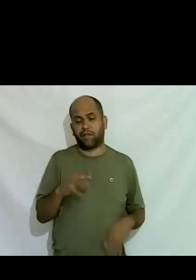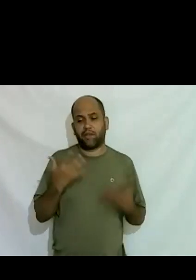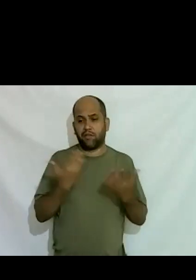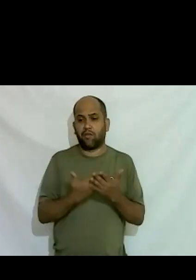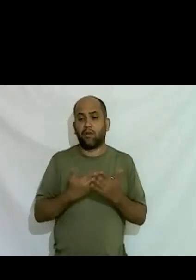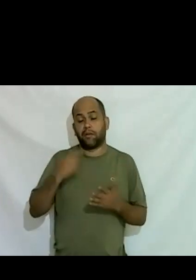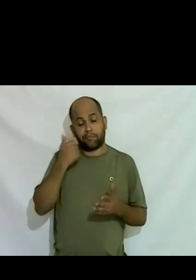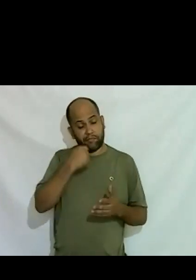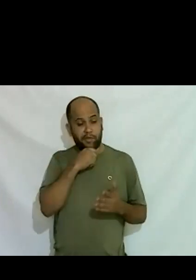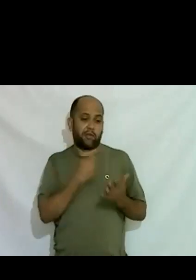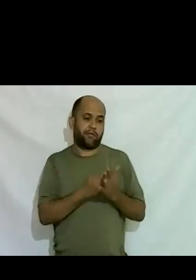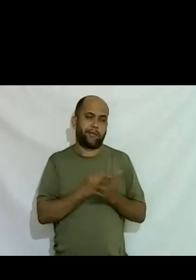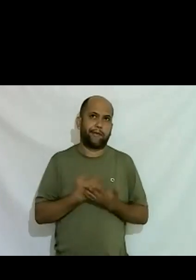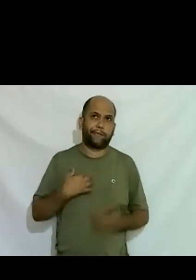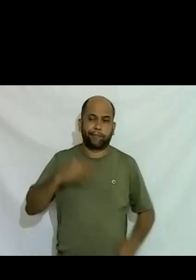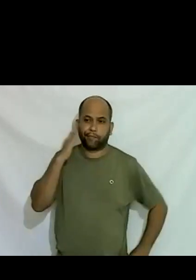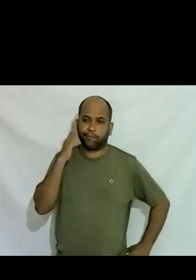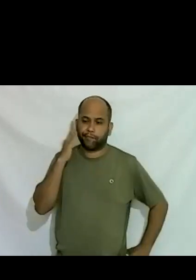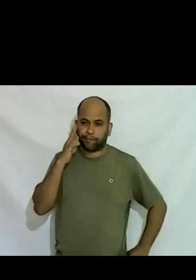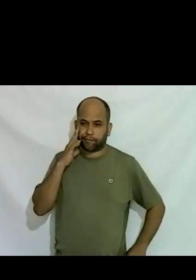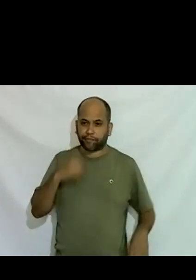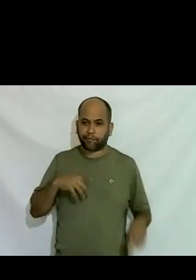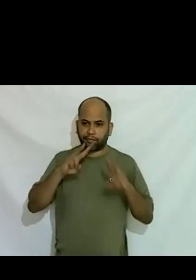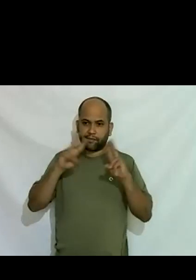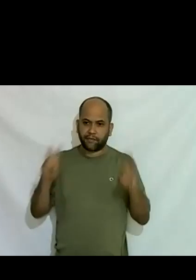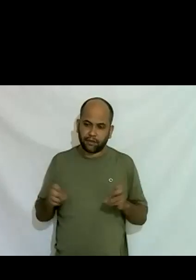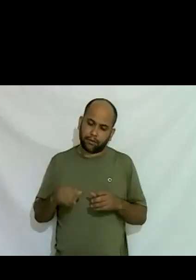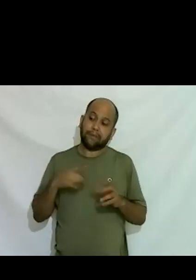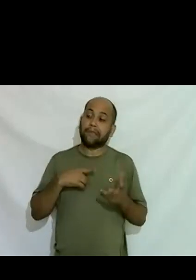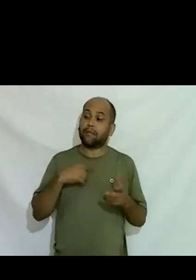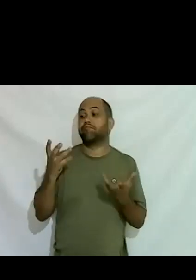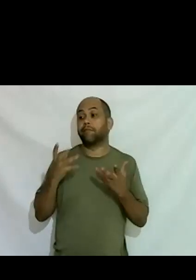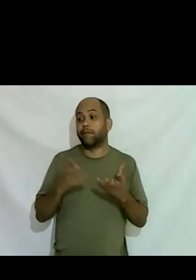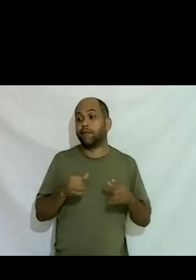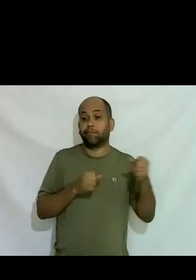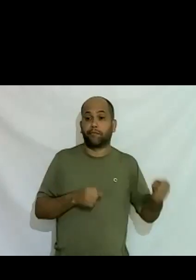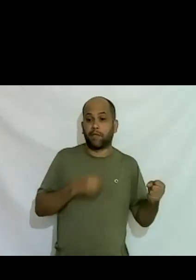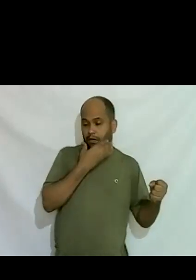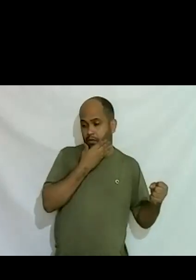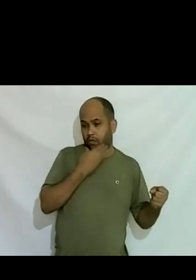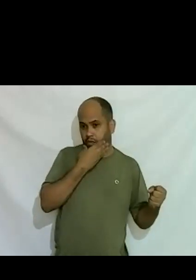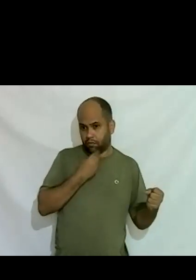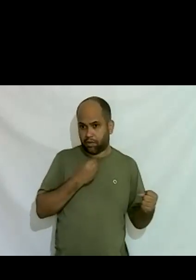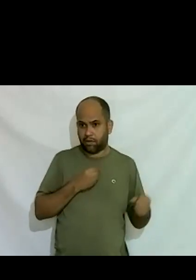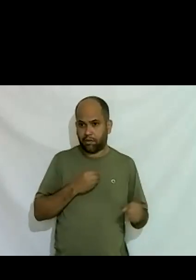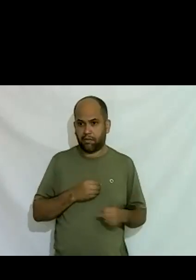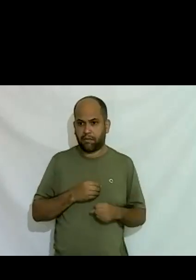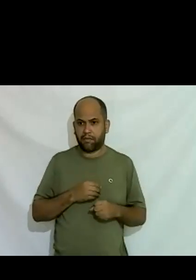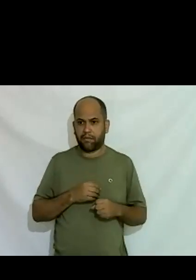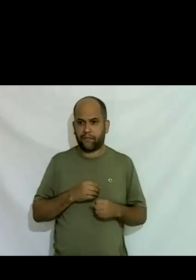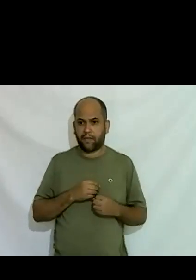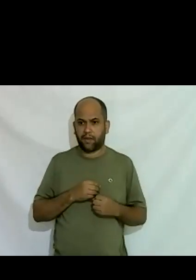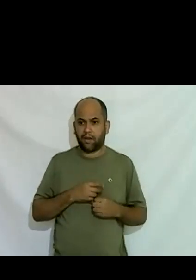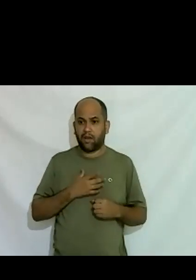entendi que eu ia ter que entre aspas ser o tal do menino pelo menos eu nunca me